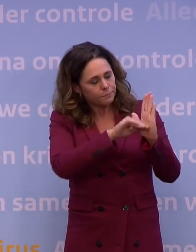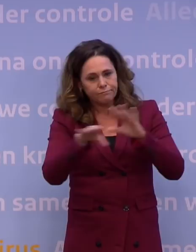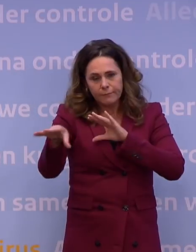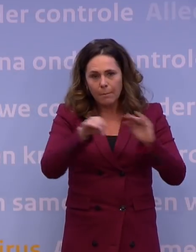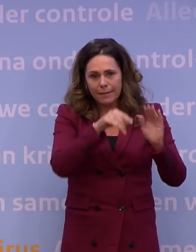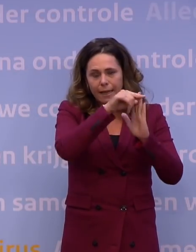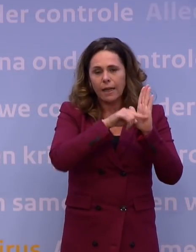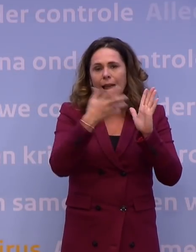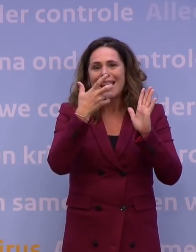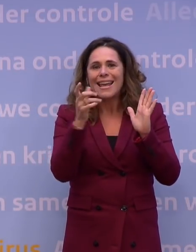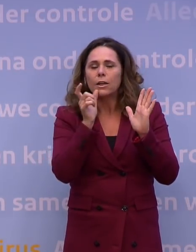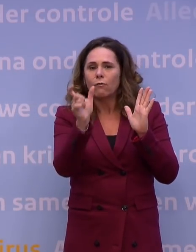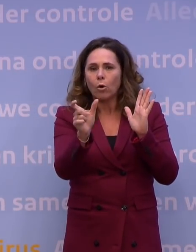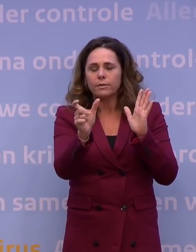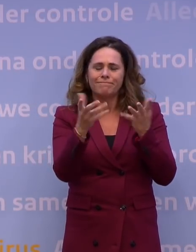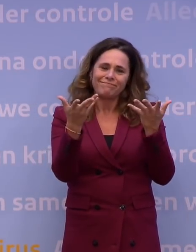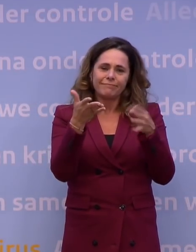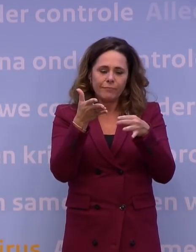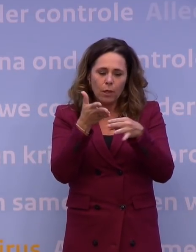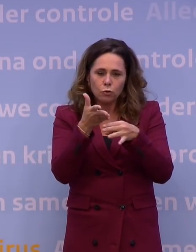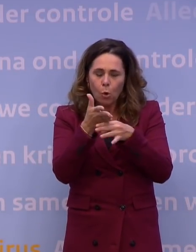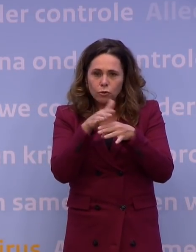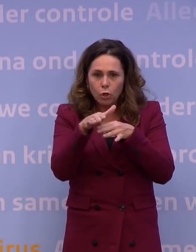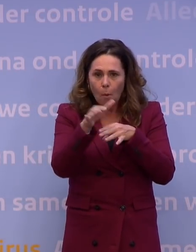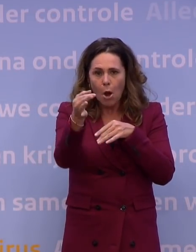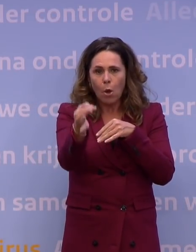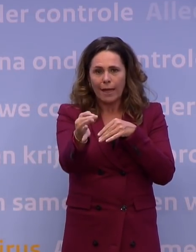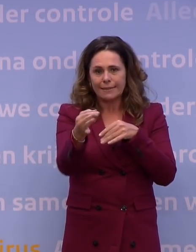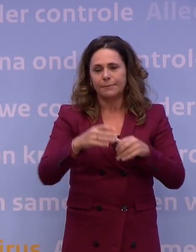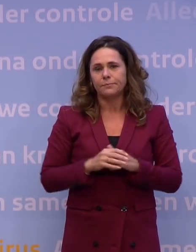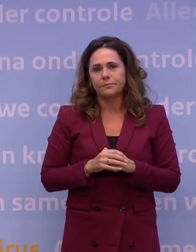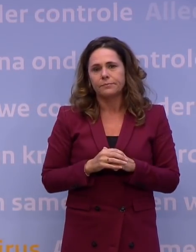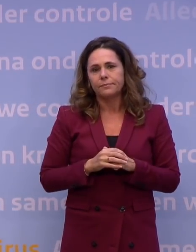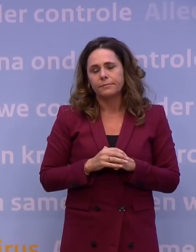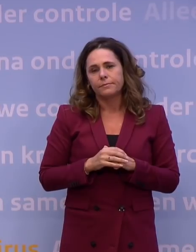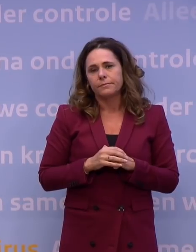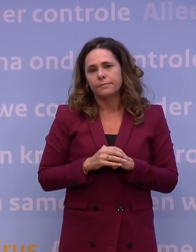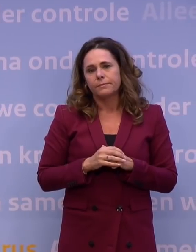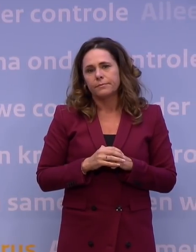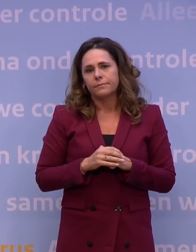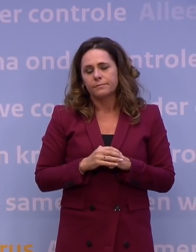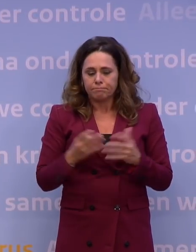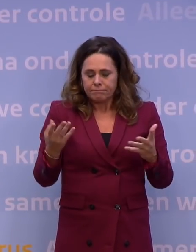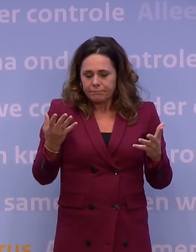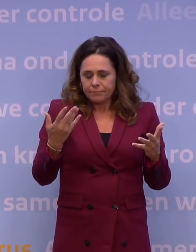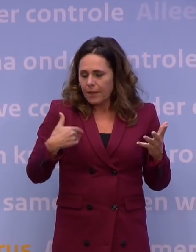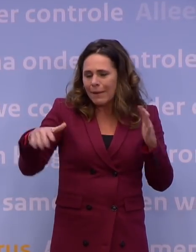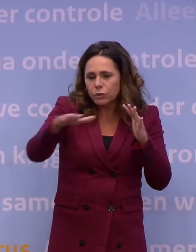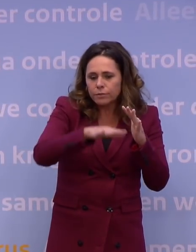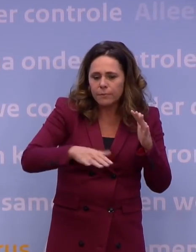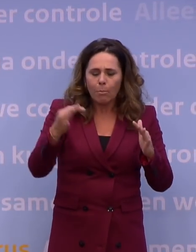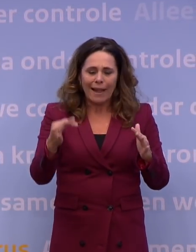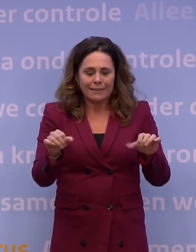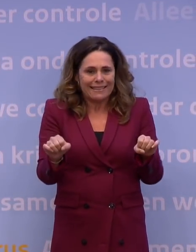we met een lelijk woord doorstroomlocaties zijn gaan noemen. Dat zijn plaatsen waar mensen, simpel gezegd, niet